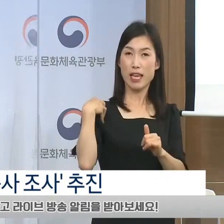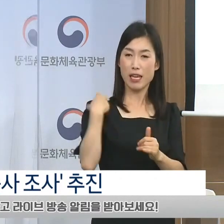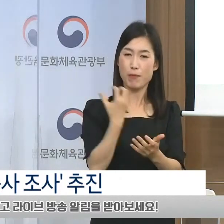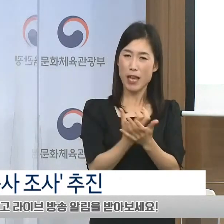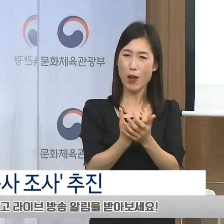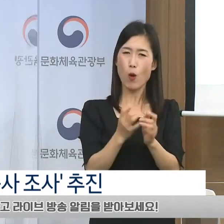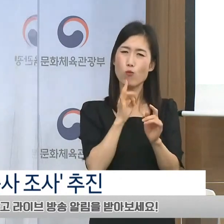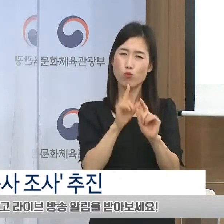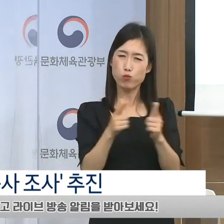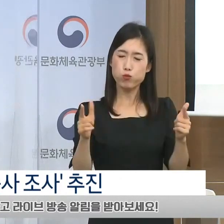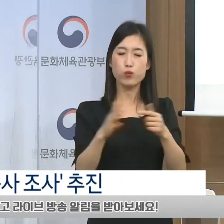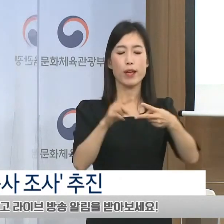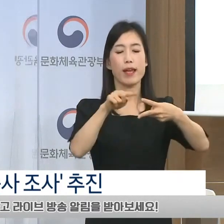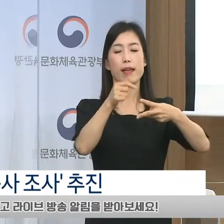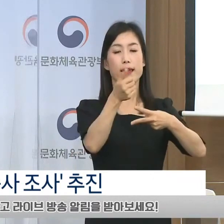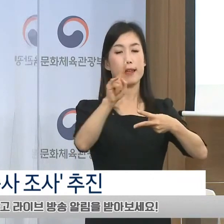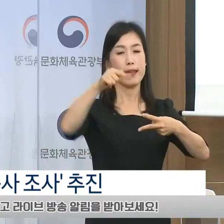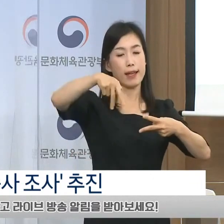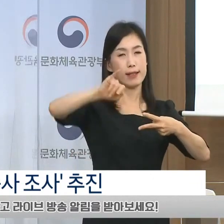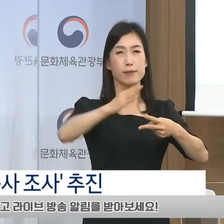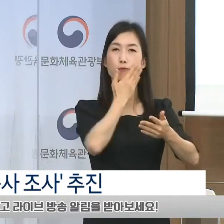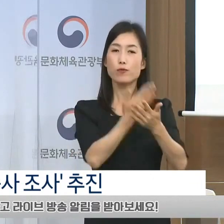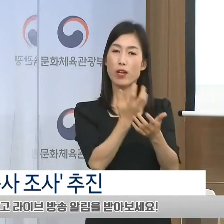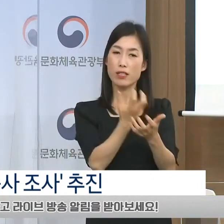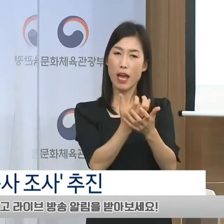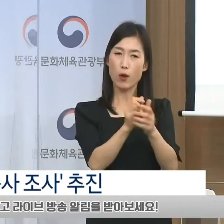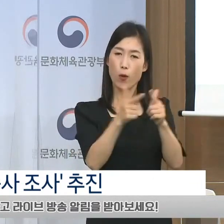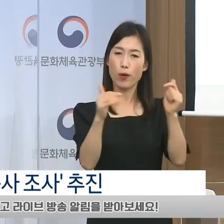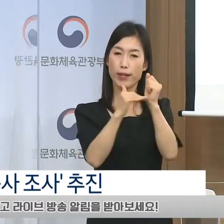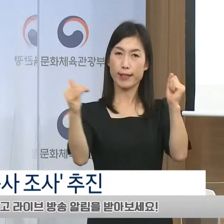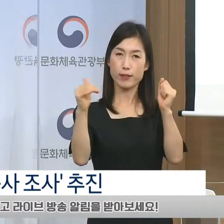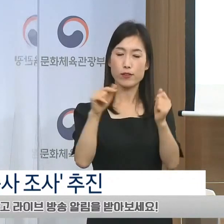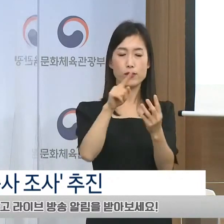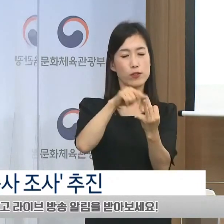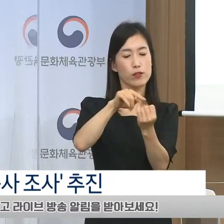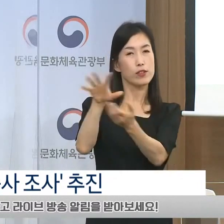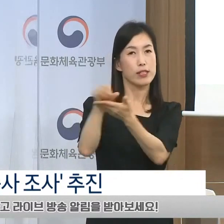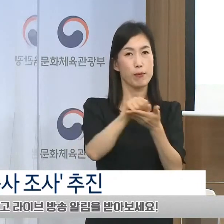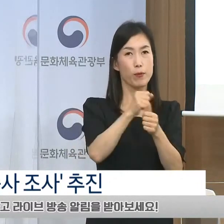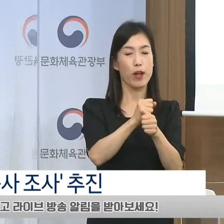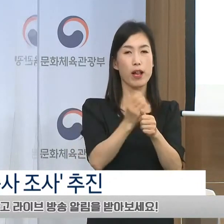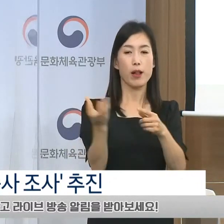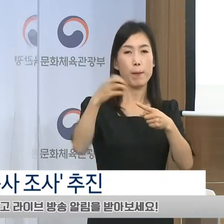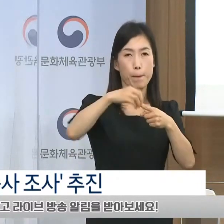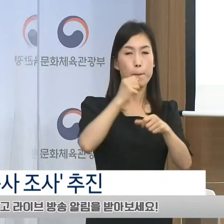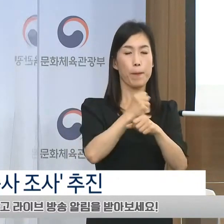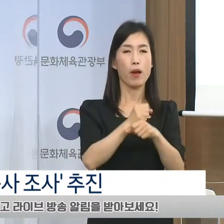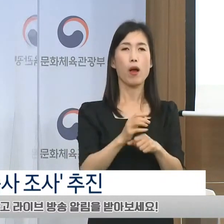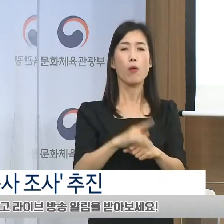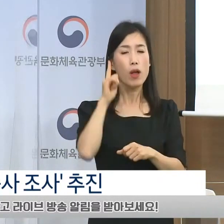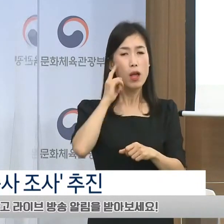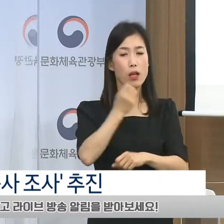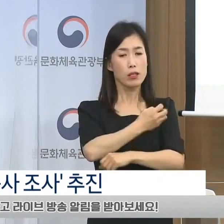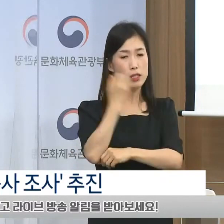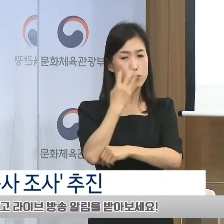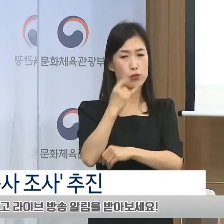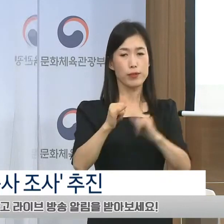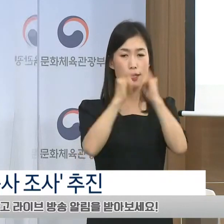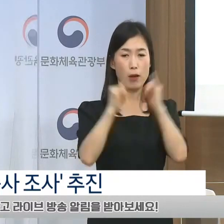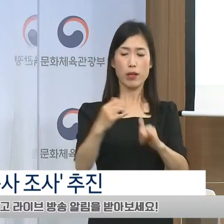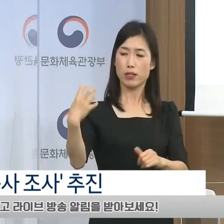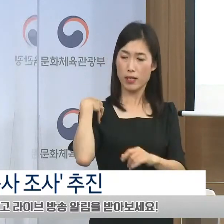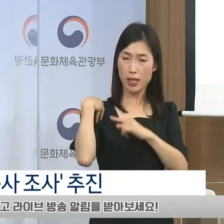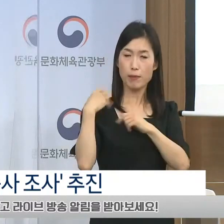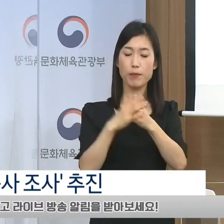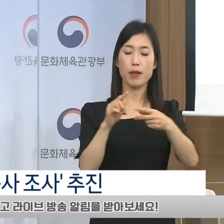핵심 지표로서 적극 활용하도록 하겠습니다. 구독자 조사와 언론의 사회적 책임 등 핵심 지표